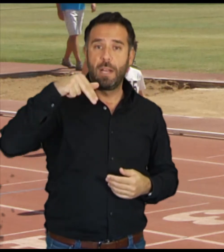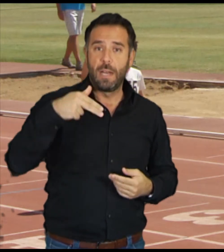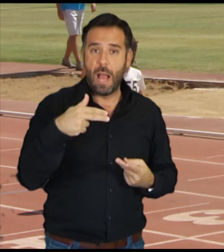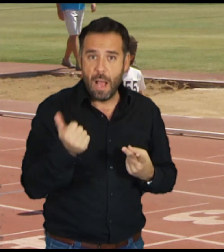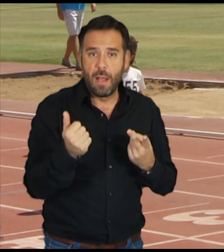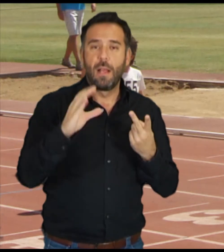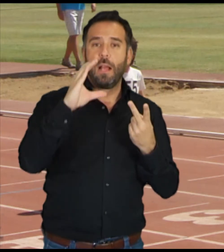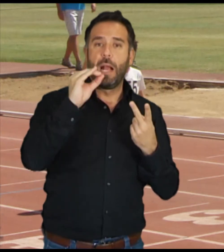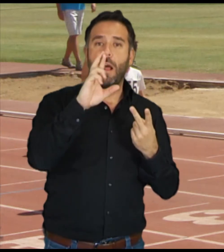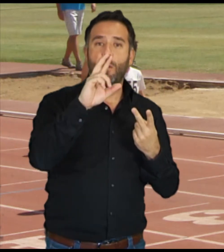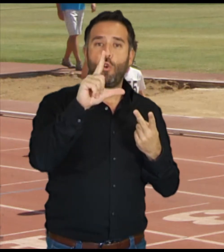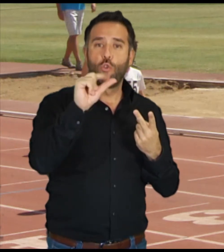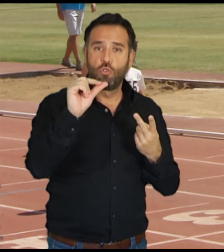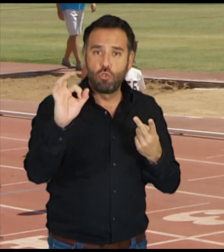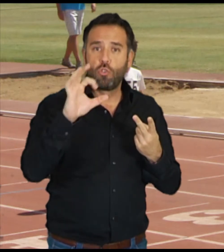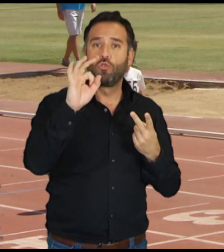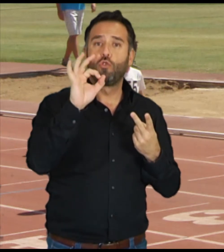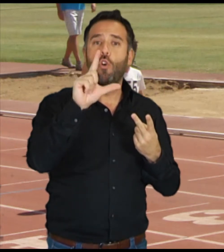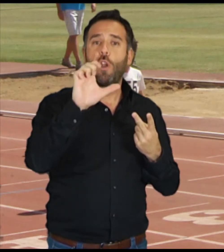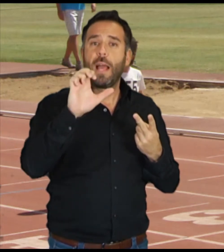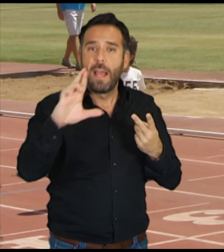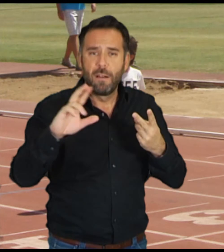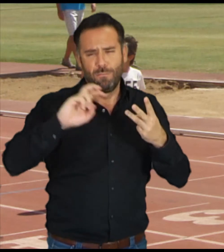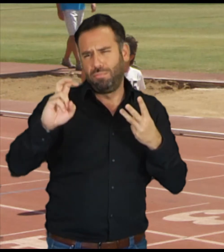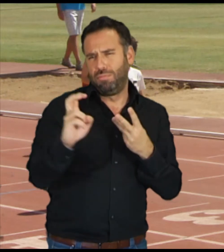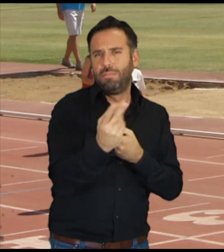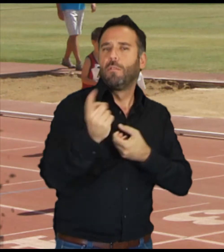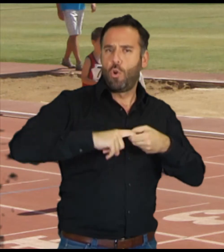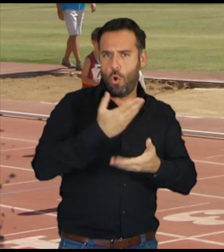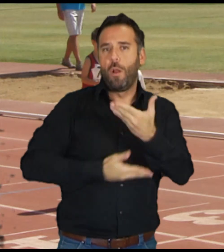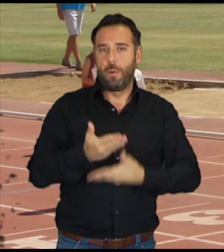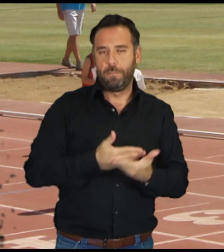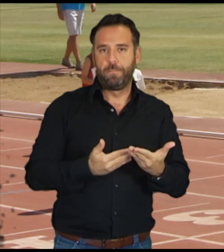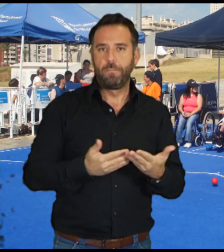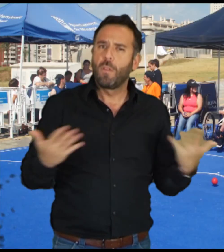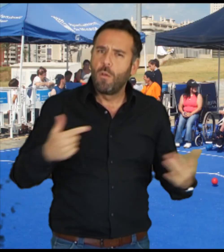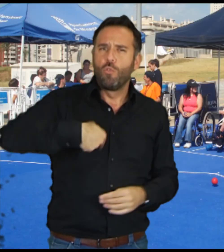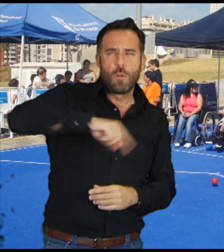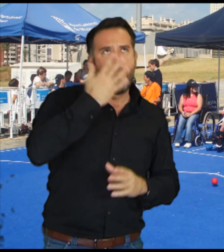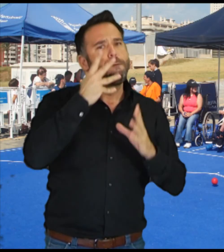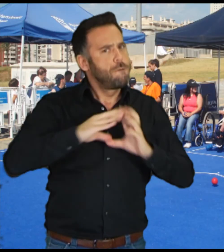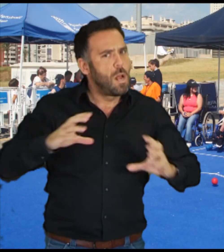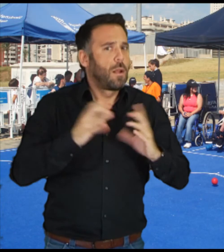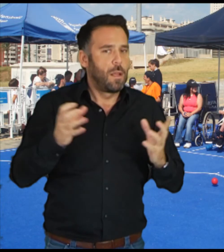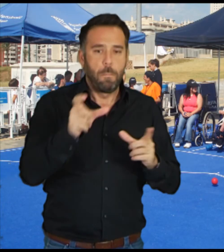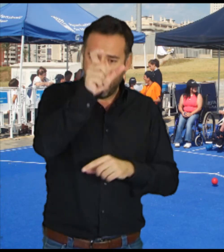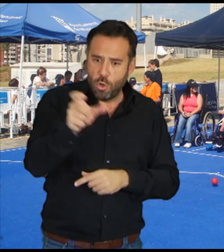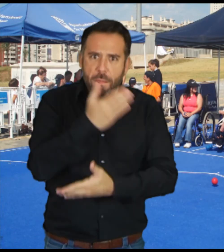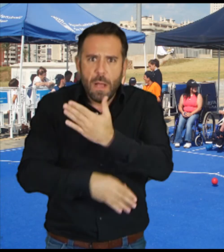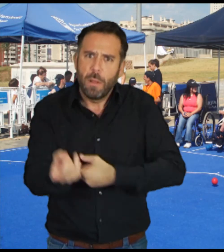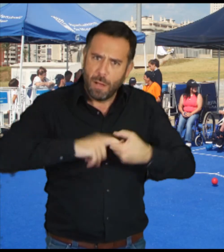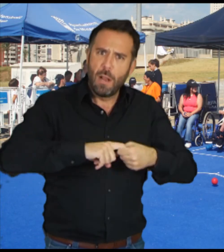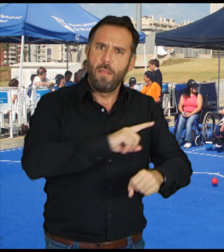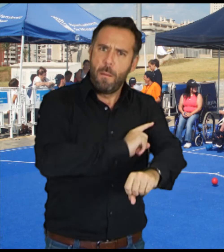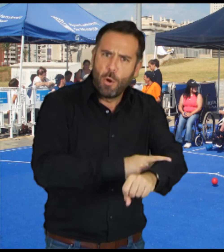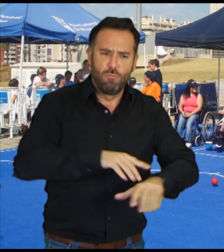Soler Como objetivo nos hemos marcado la práctica deportiva de las personas con discapacidad de manera regular Y en la medida de